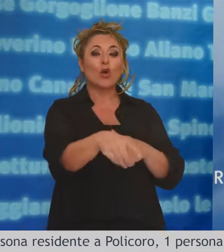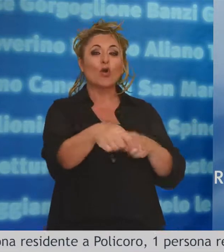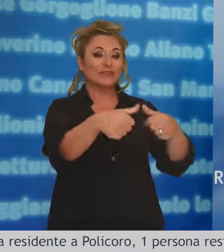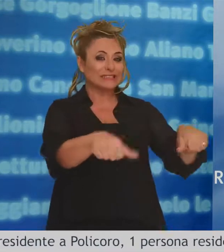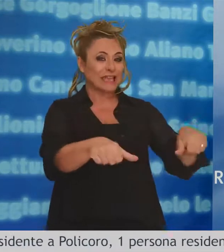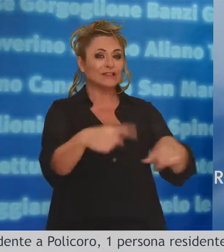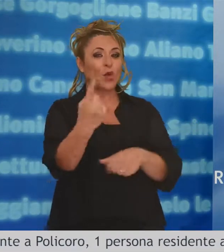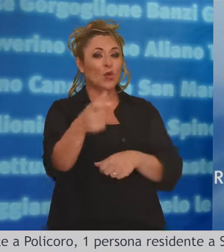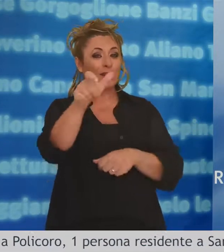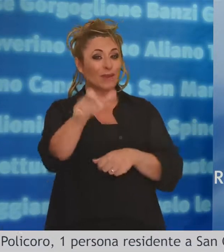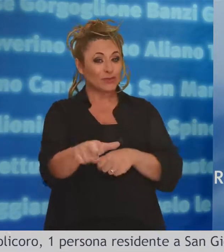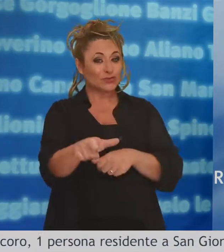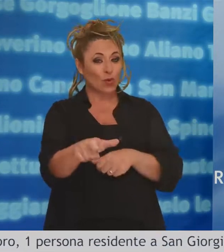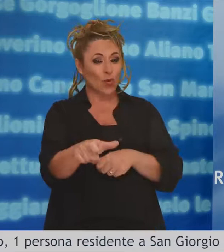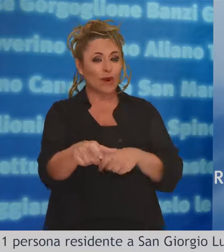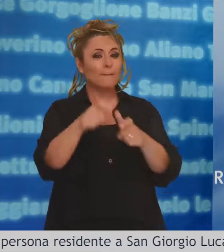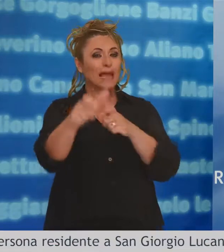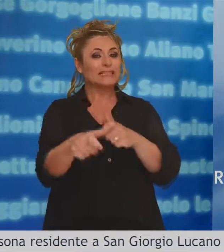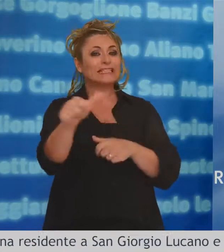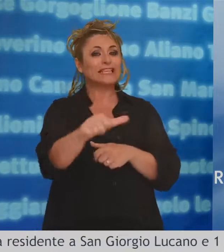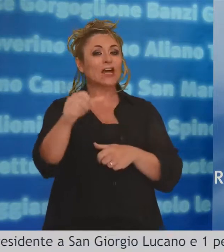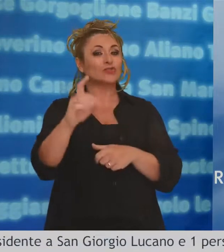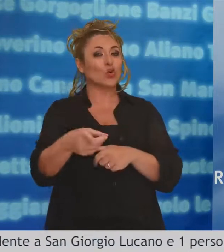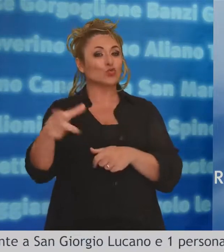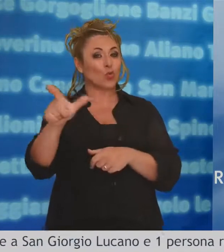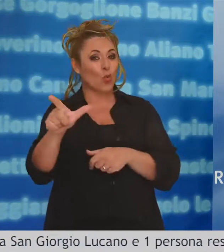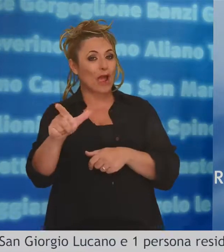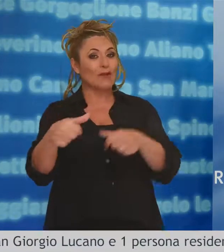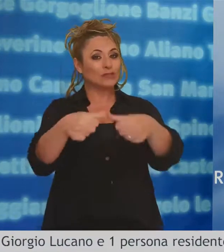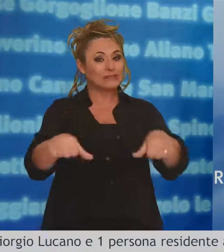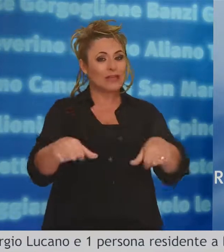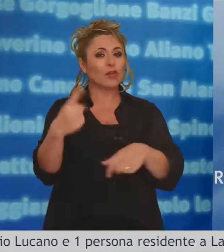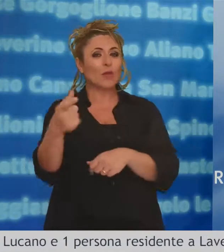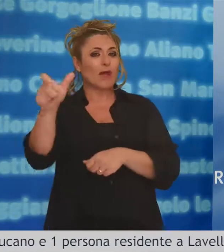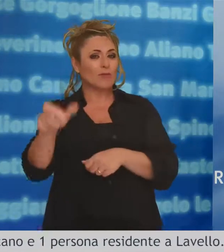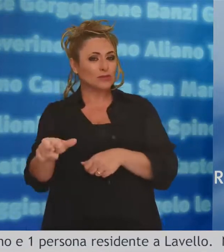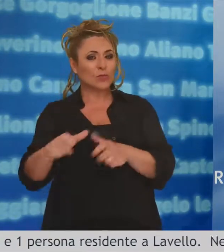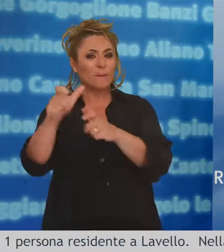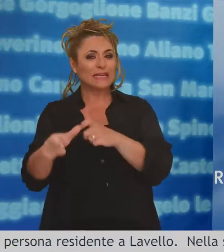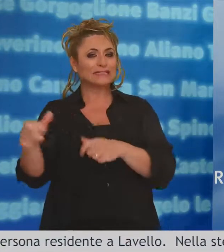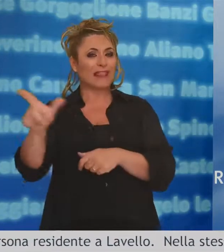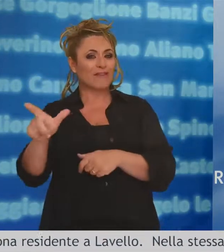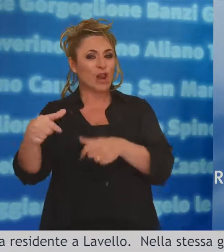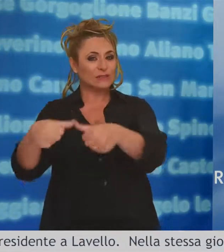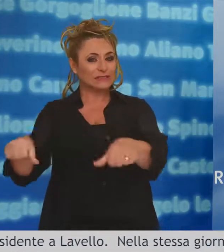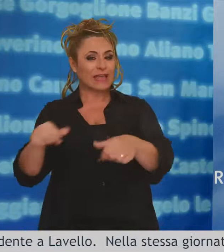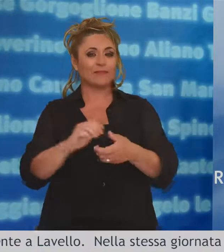persona residente a San Giorgio Lucano e una persona residente a Lavello. Nella stessa giornata